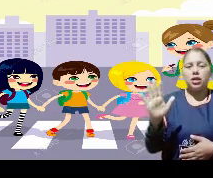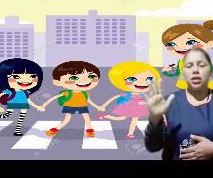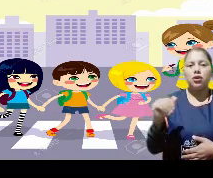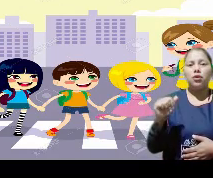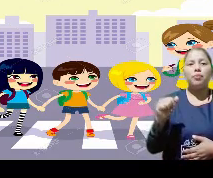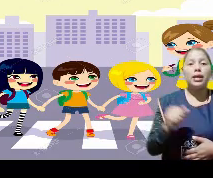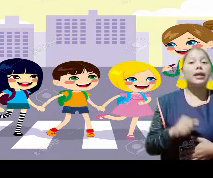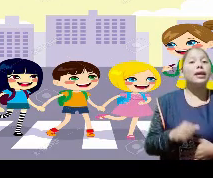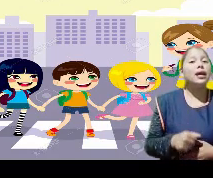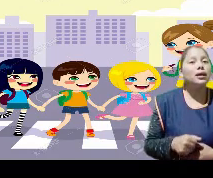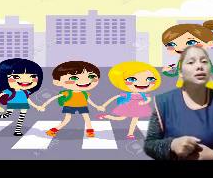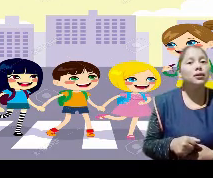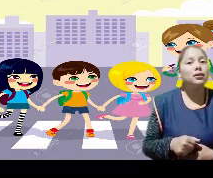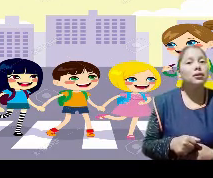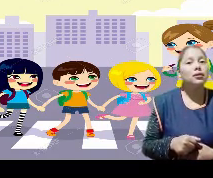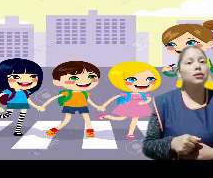amarillo. ¿Para qué era?